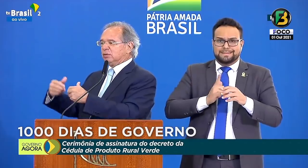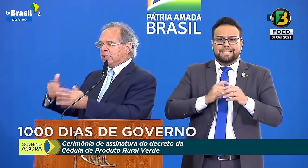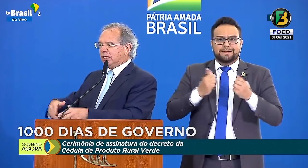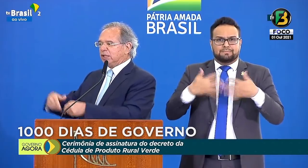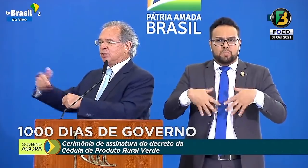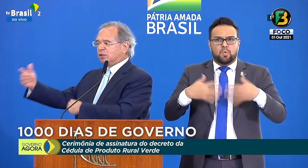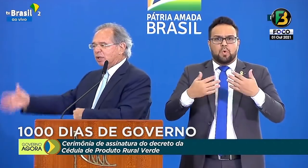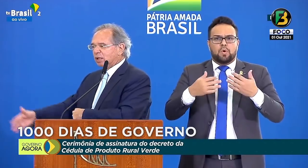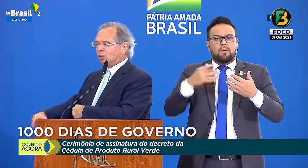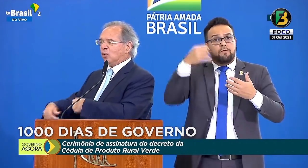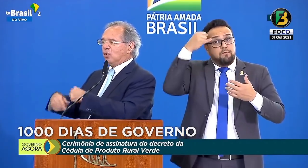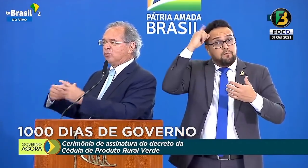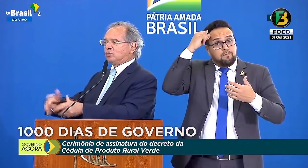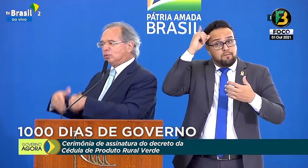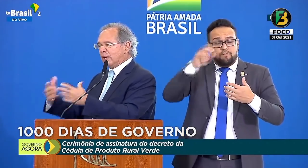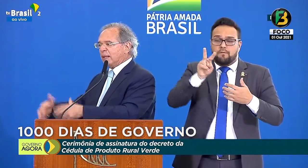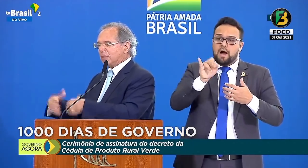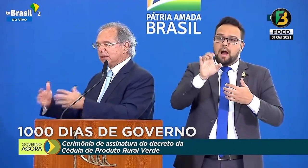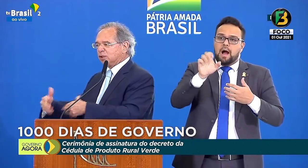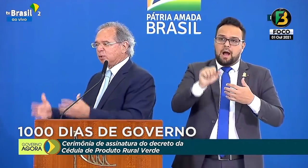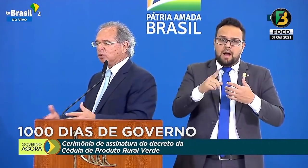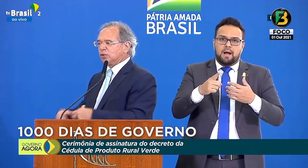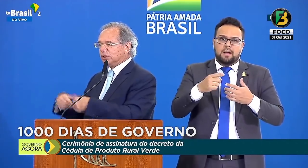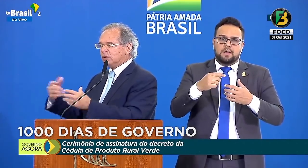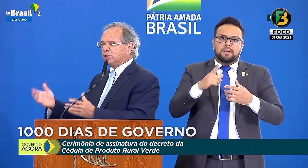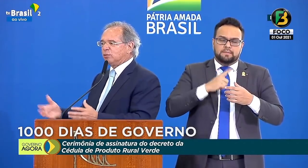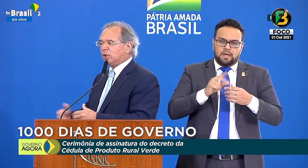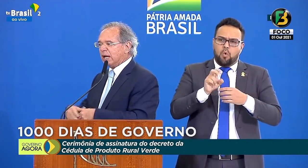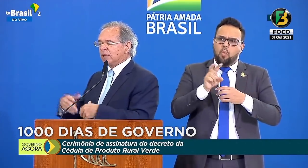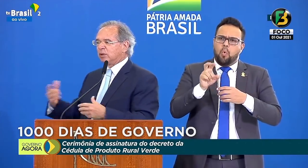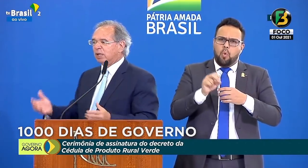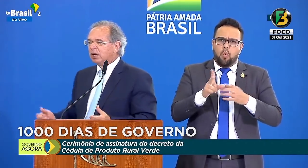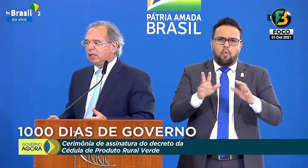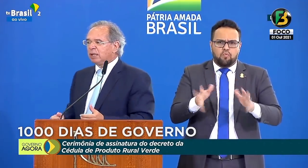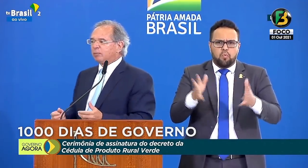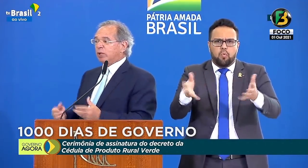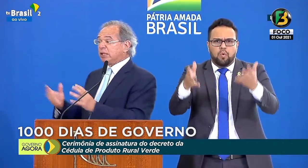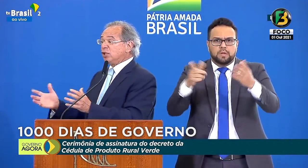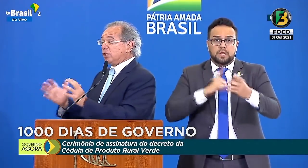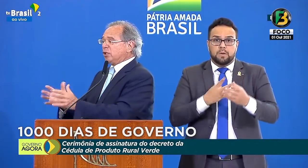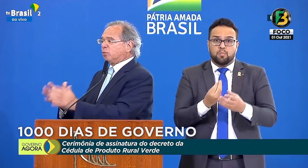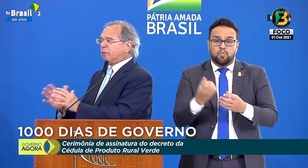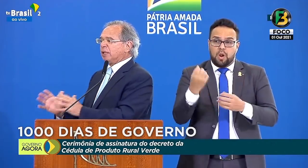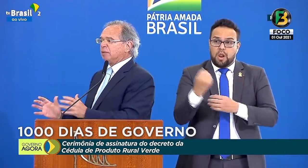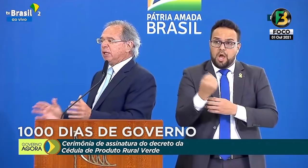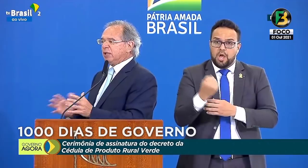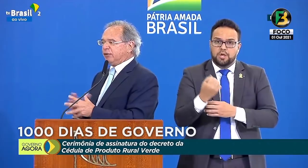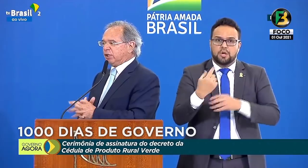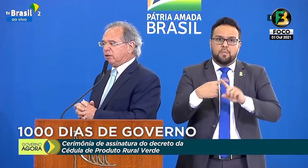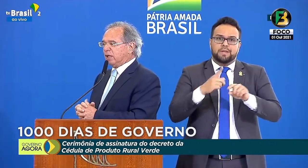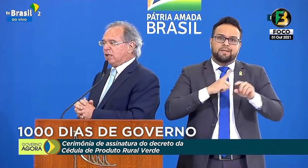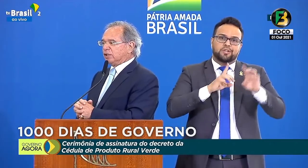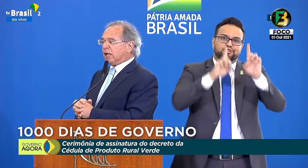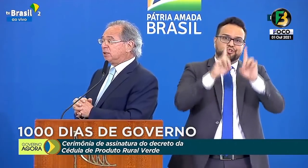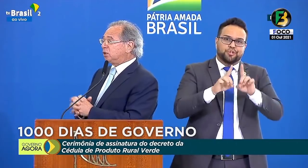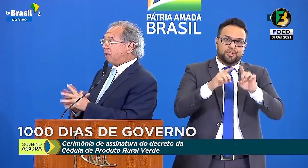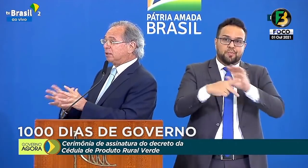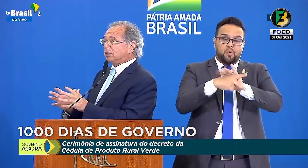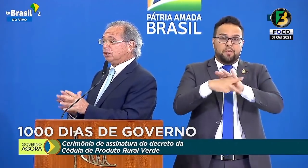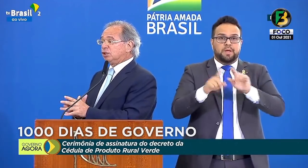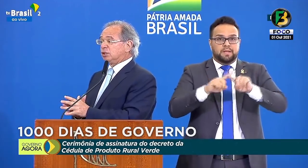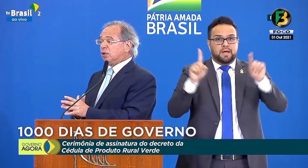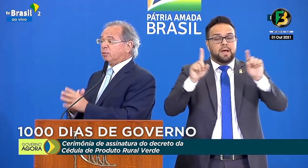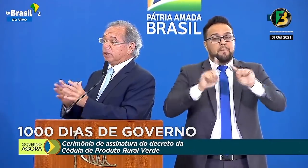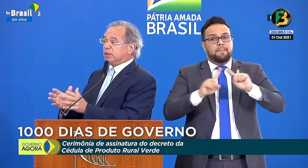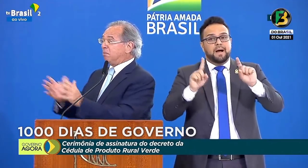produzido, leite, ovo, tudo é bastante produzido, é estimulado, porque tem direito de propriedade bem definido. Já as